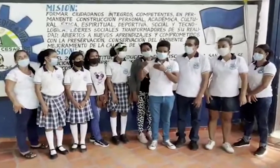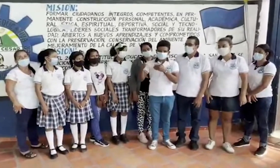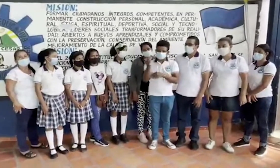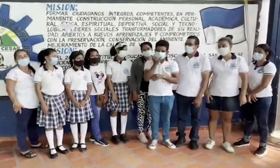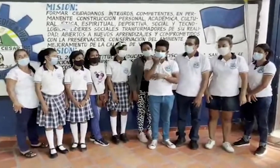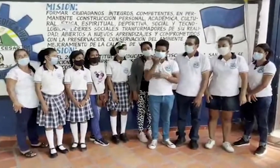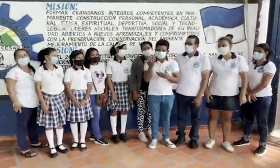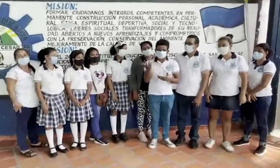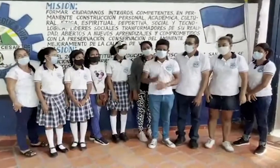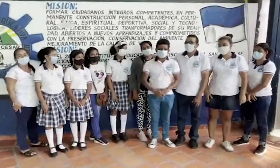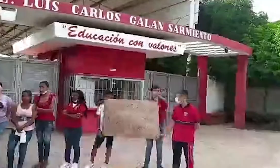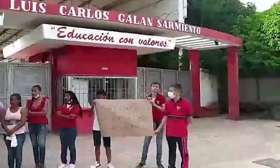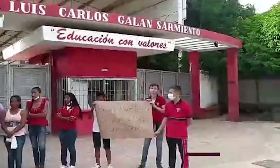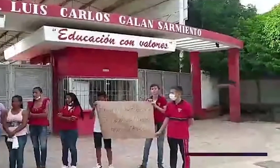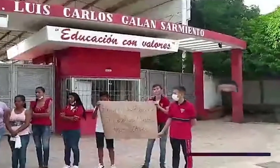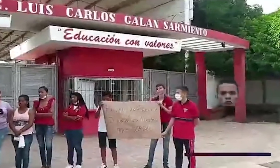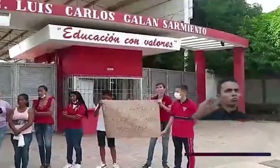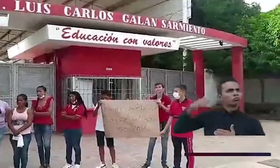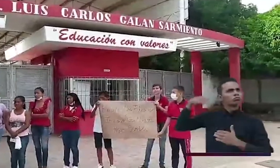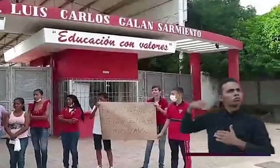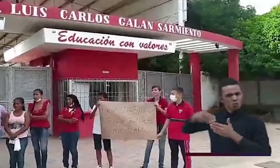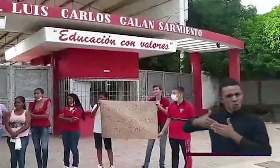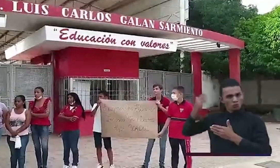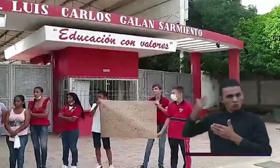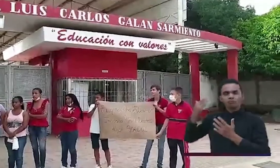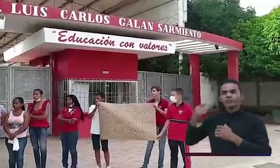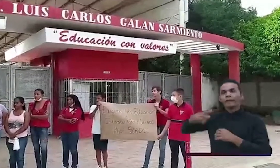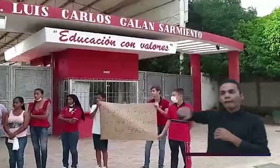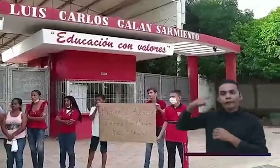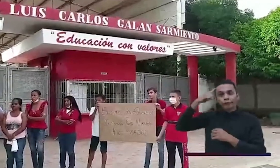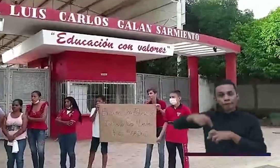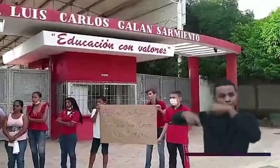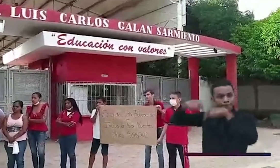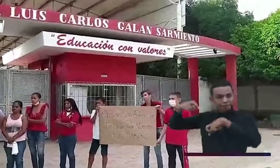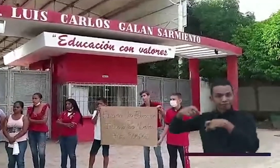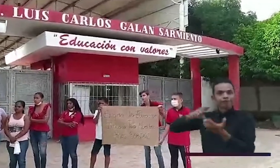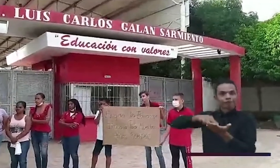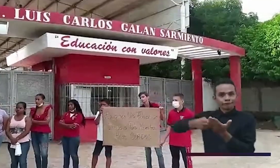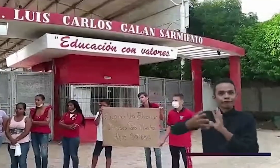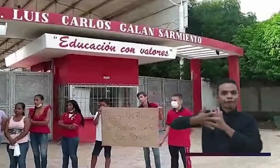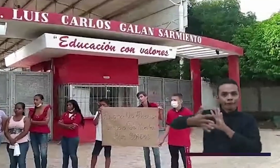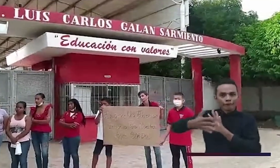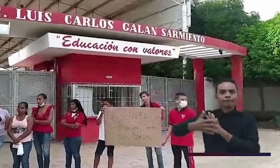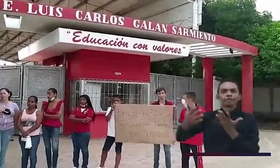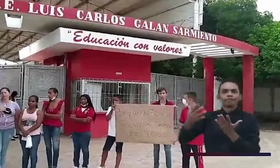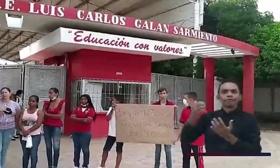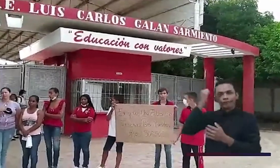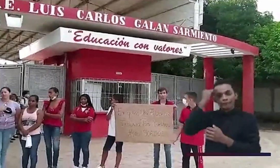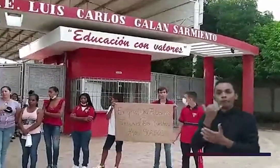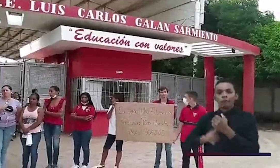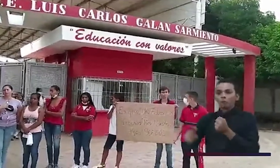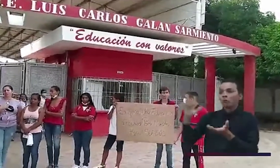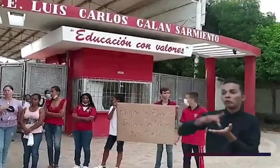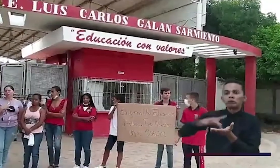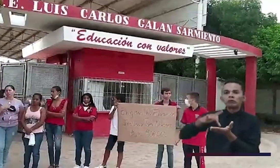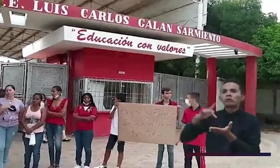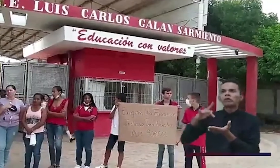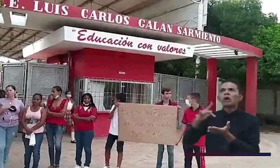sabemos por qué. Cuando empezaron con este proyecto venían dos veces al mes, de ahí ha sido tardía, hasta el